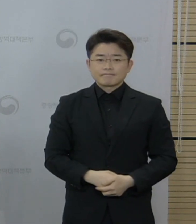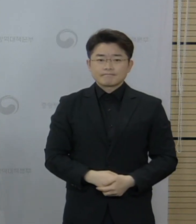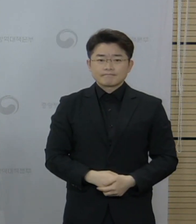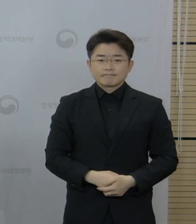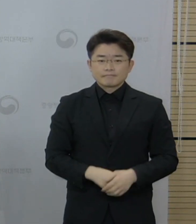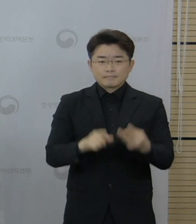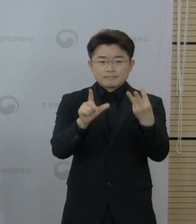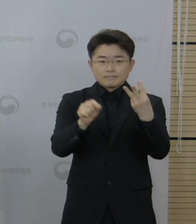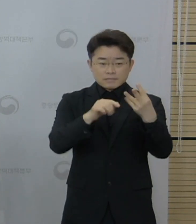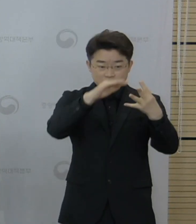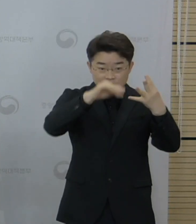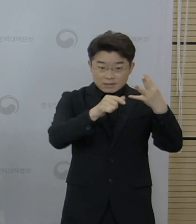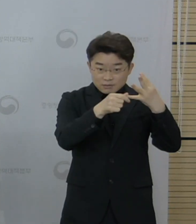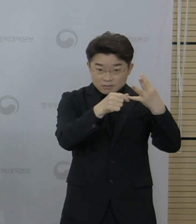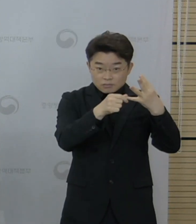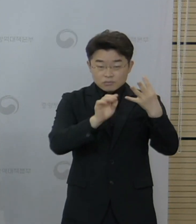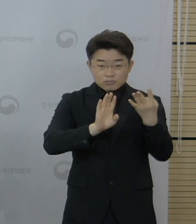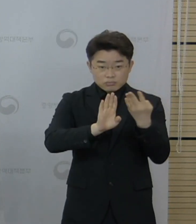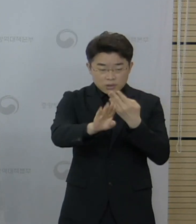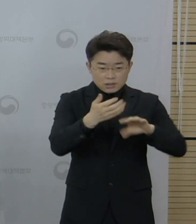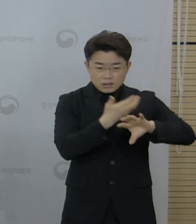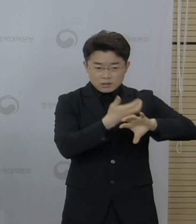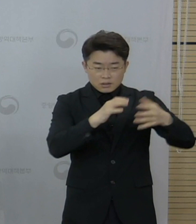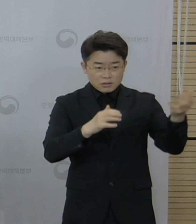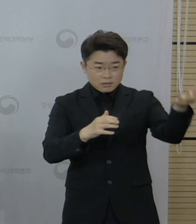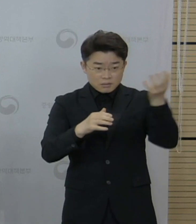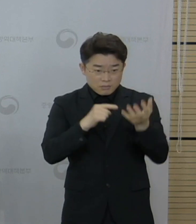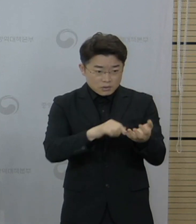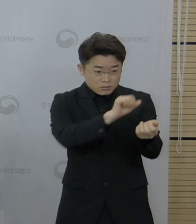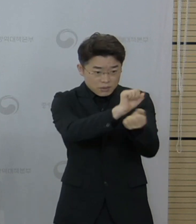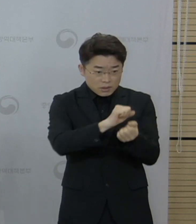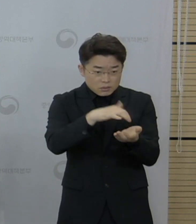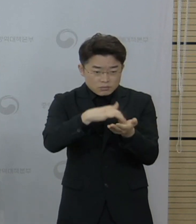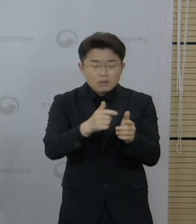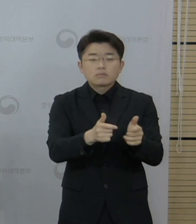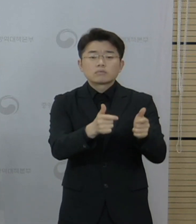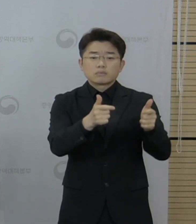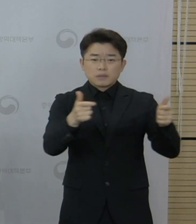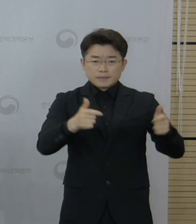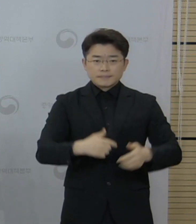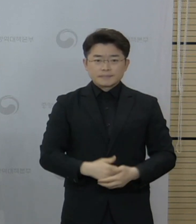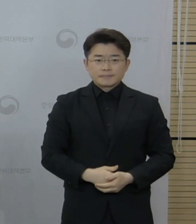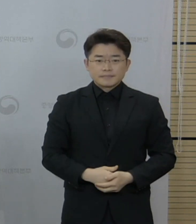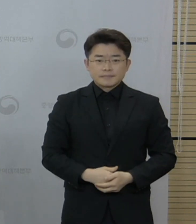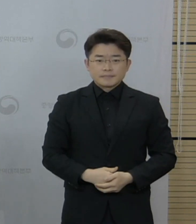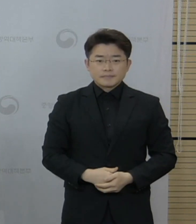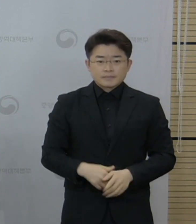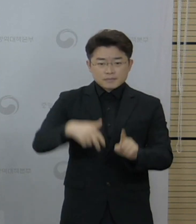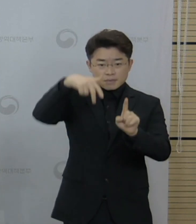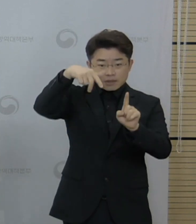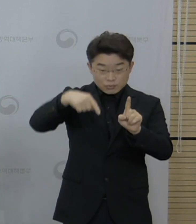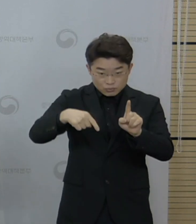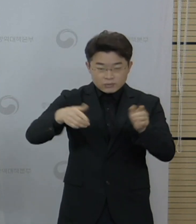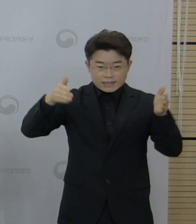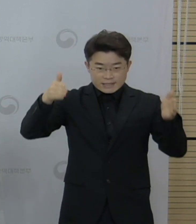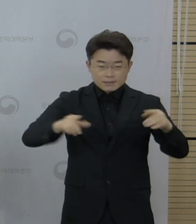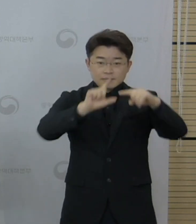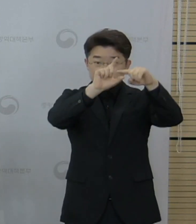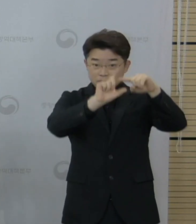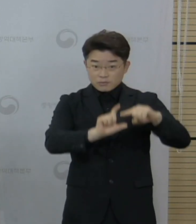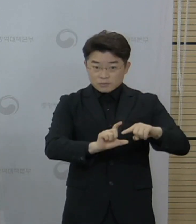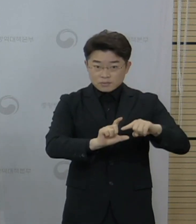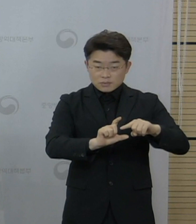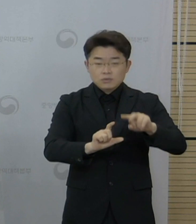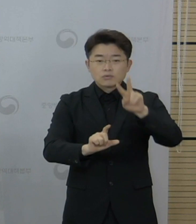3월 4주 이후에 해외 유입 환자도 증가하는 추세로, 주간 1평균 해외 유입 환자는